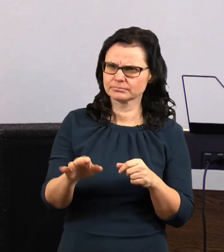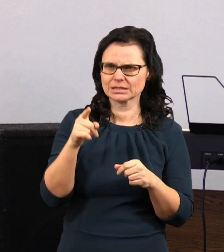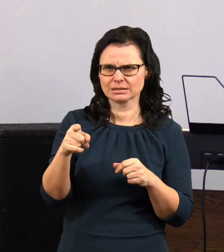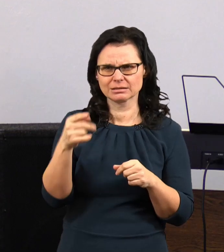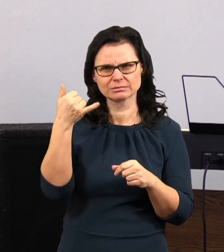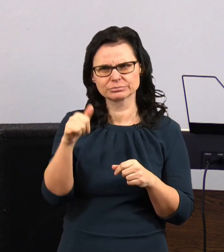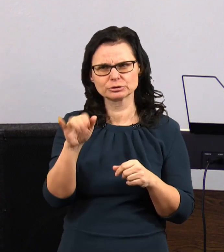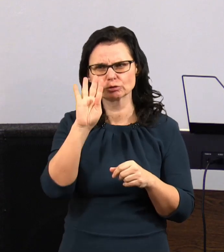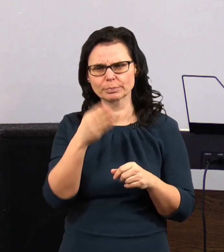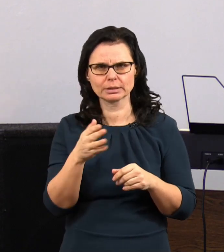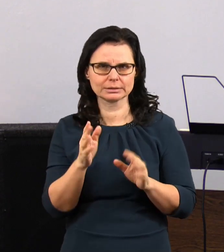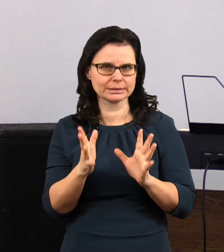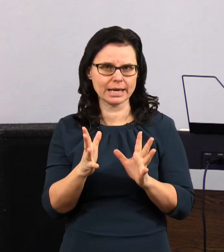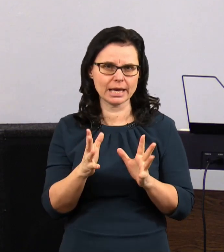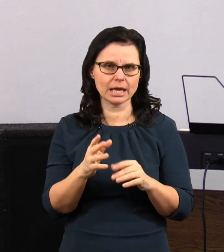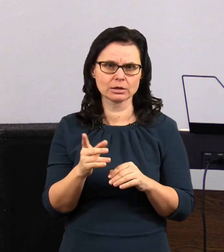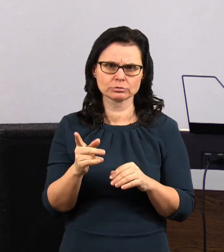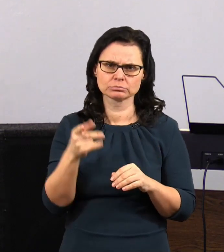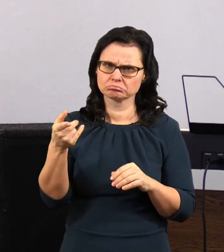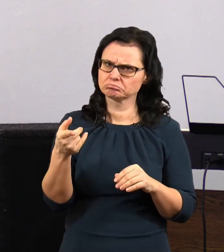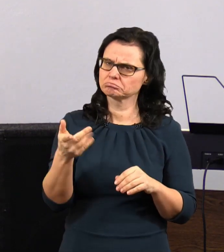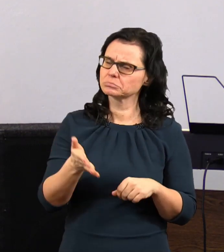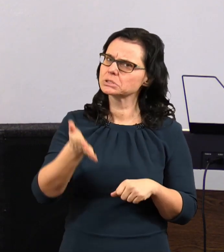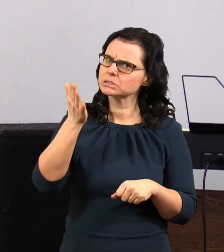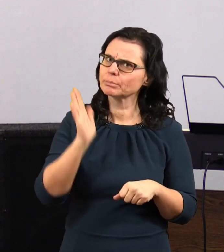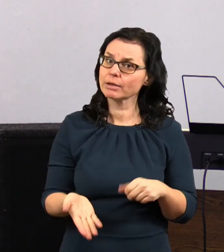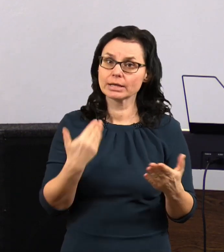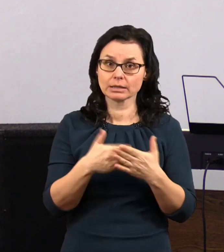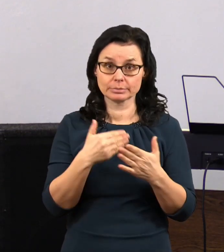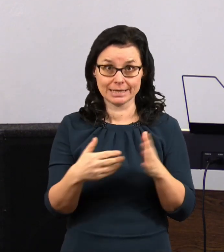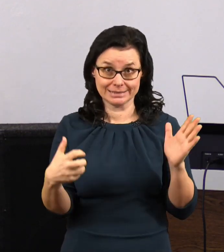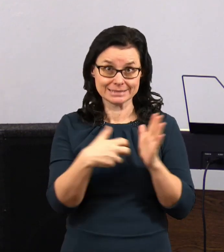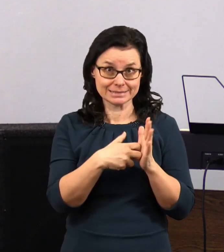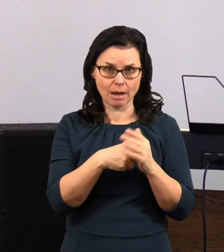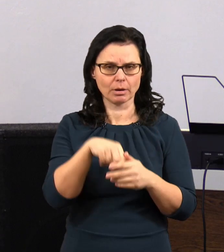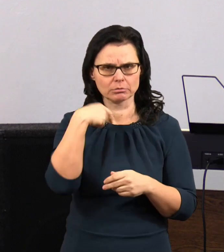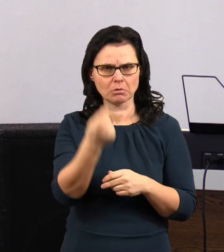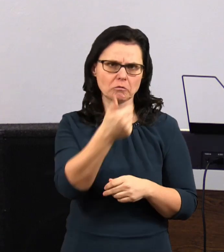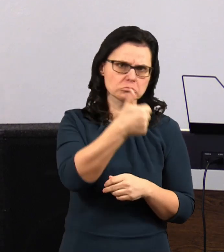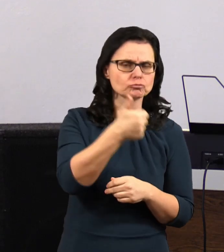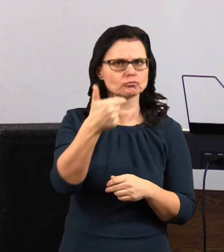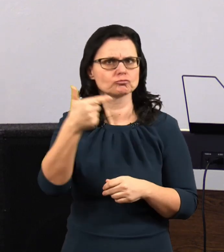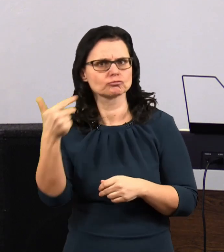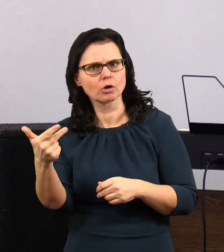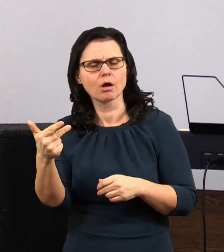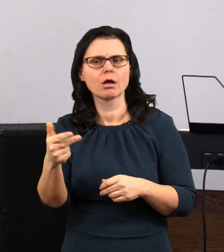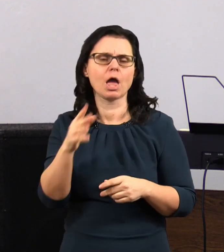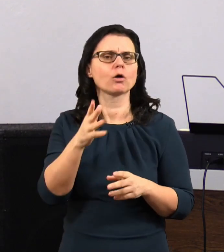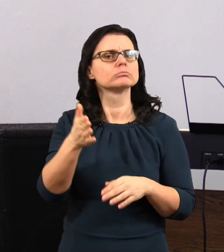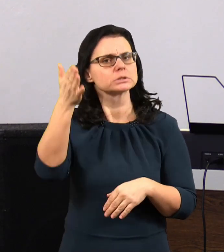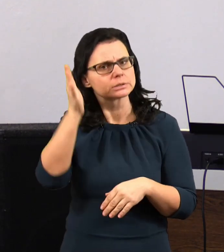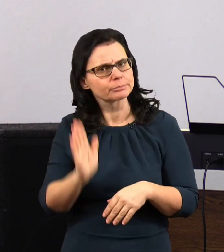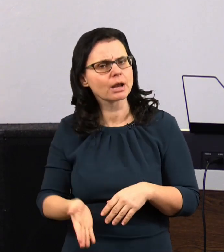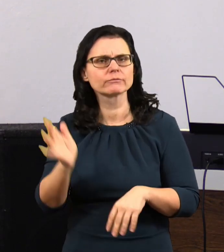zdal. Že je dokonce velice spravedlivý, když třeba známková známky, jo, tak velice spravedlivě